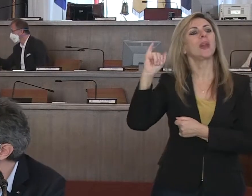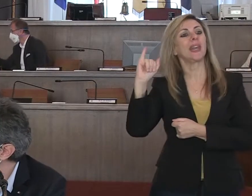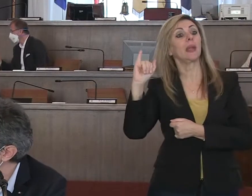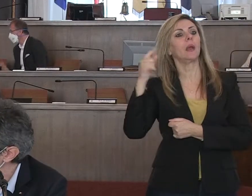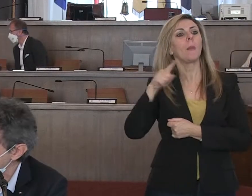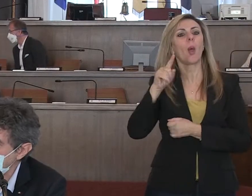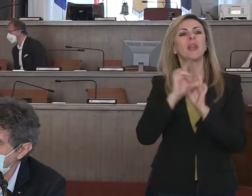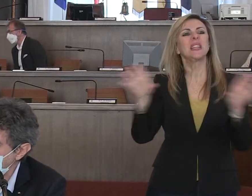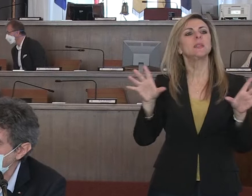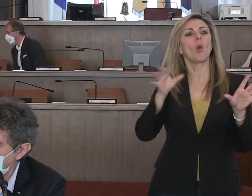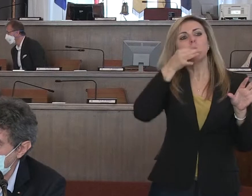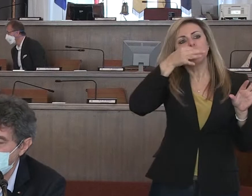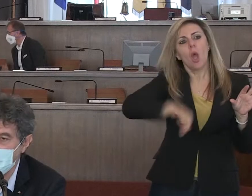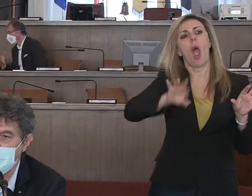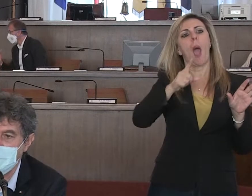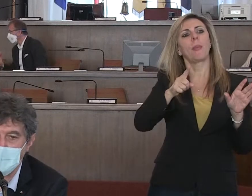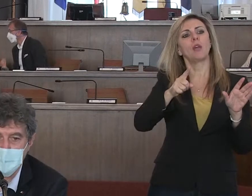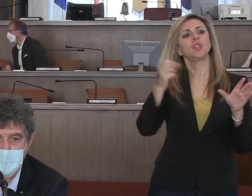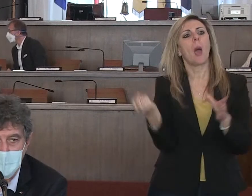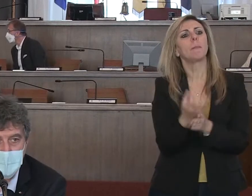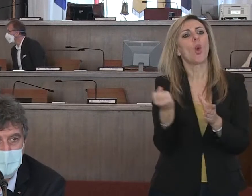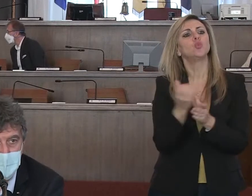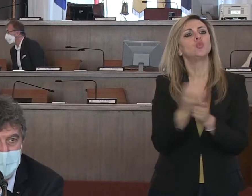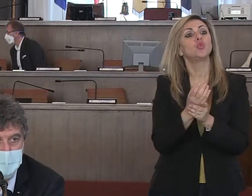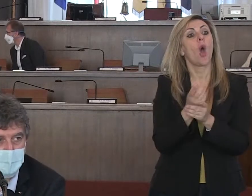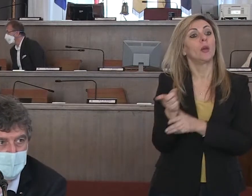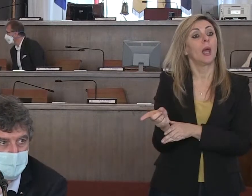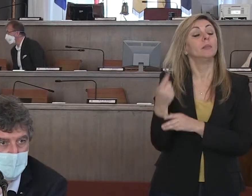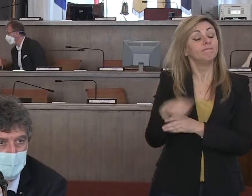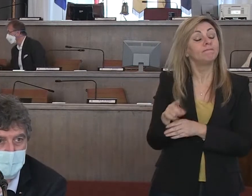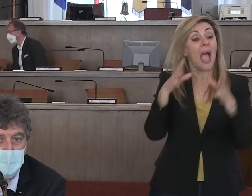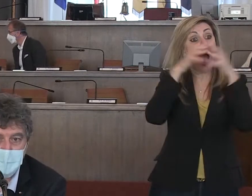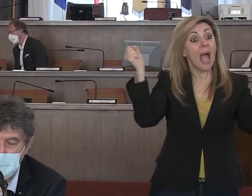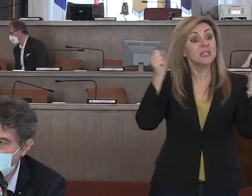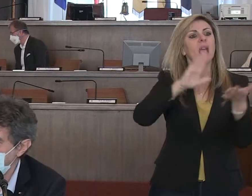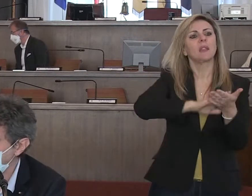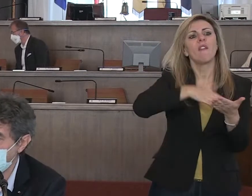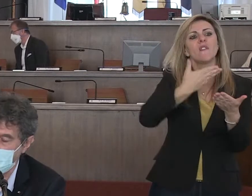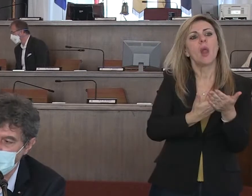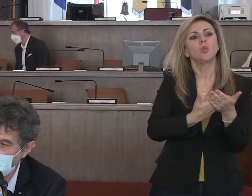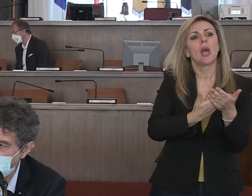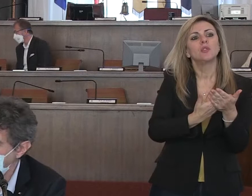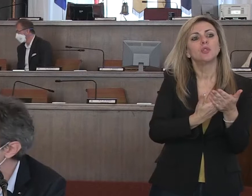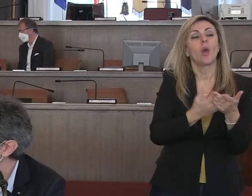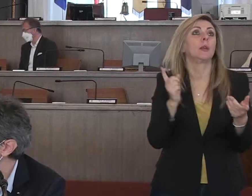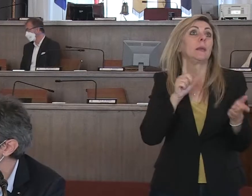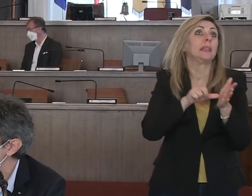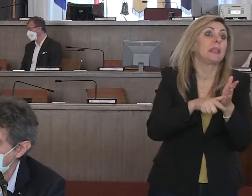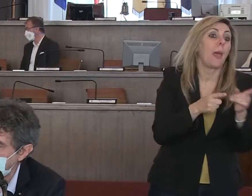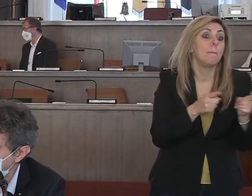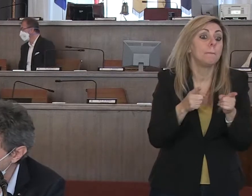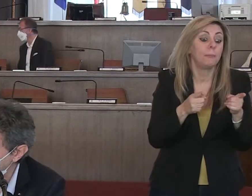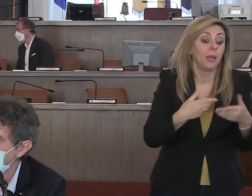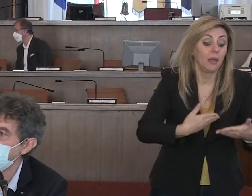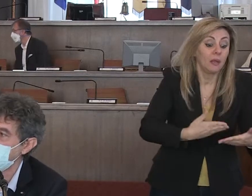disposizione questa capacità industriale e produttiva, le aziende stanno valutando in che tempi purtroppo non brevissimi perché si